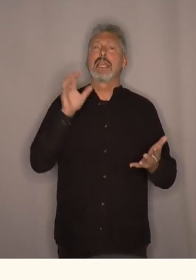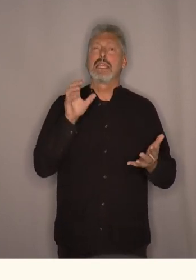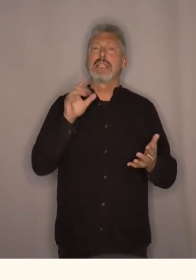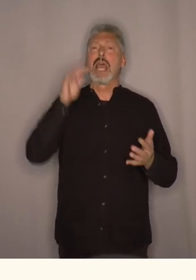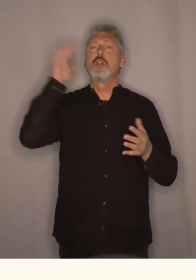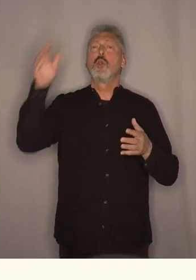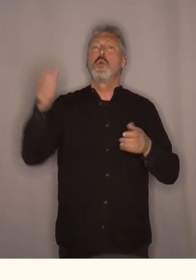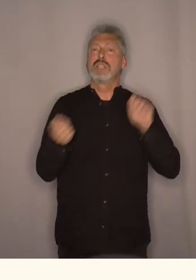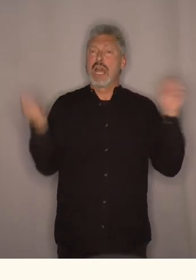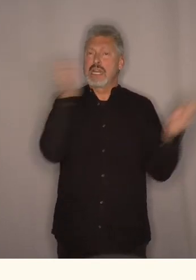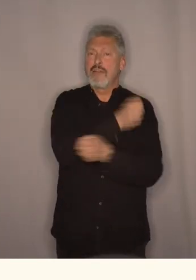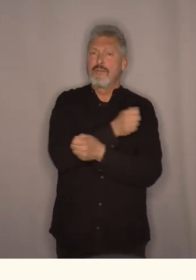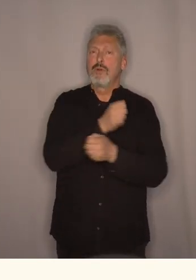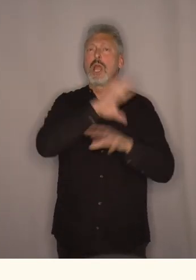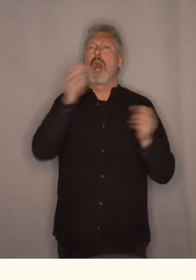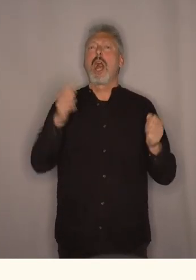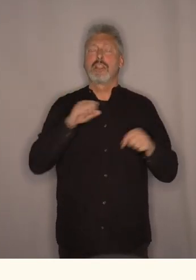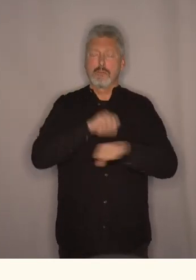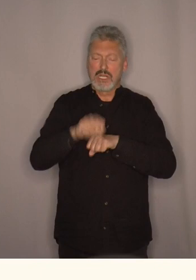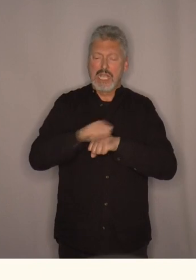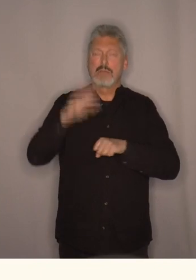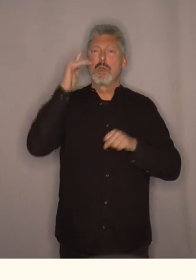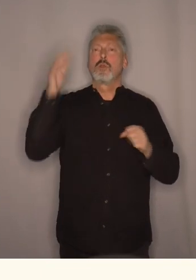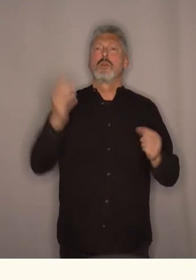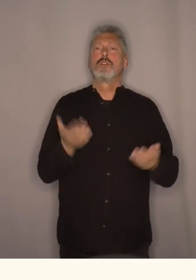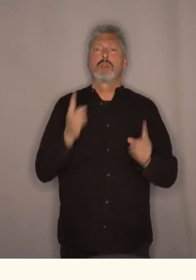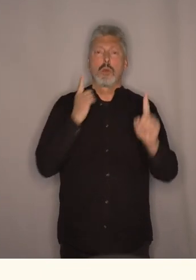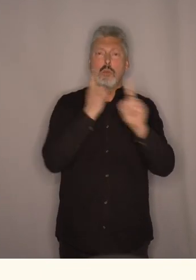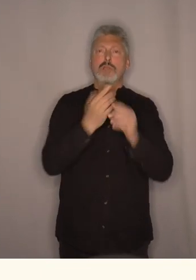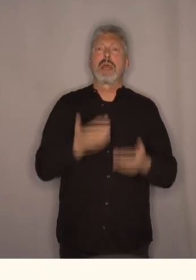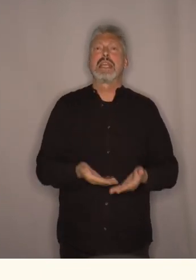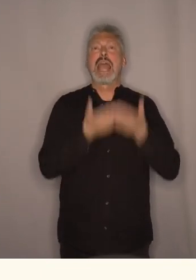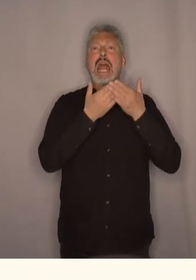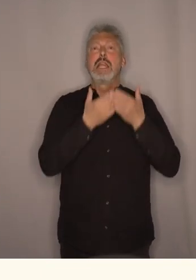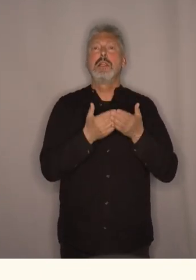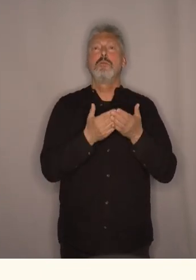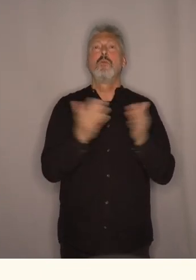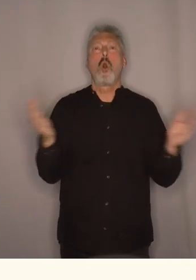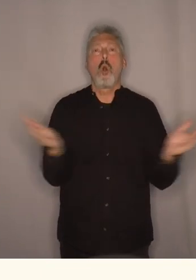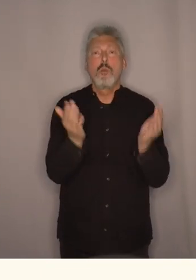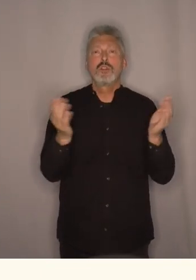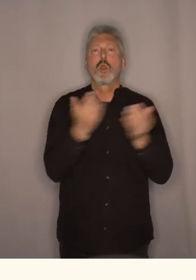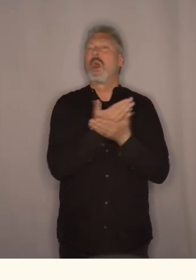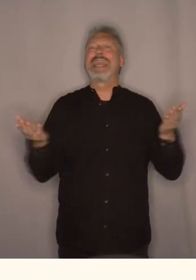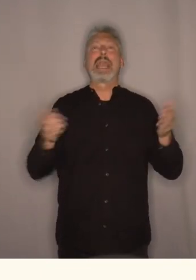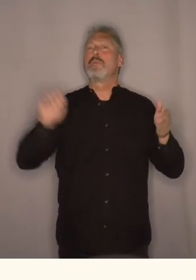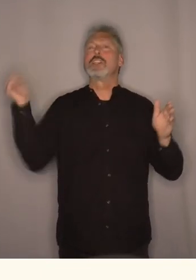som sliter med rus møtes med hjelp og omsorg, og ikke med straff og stigma.